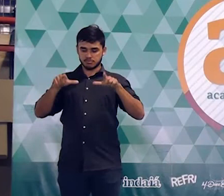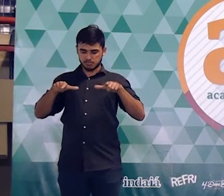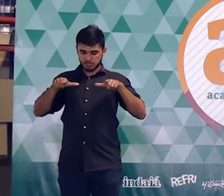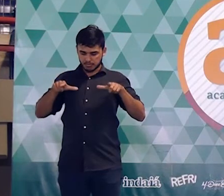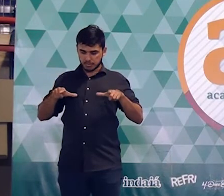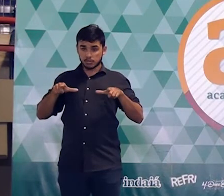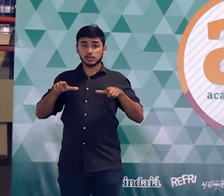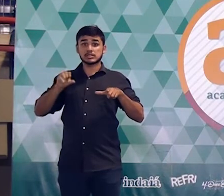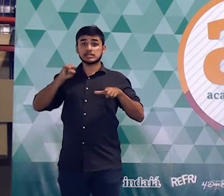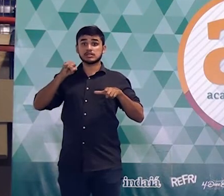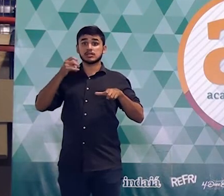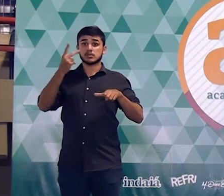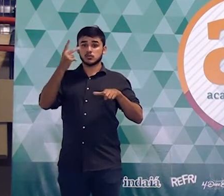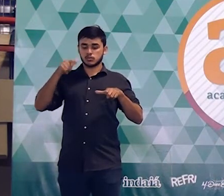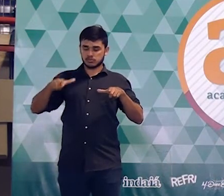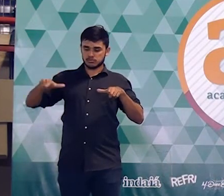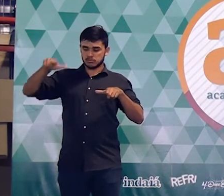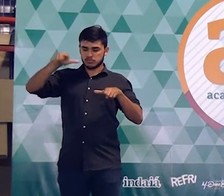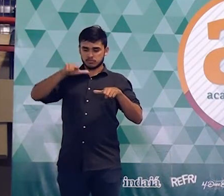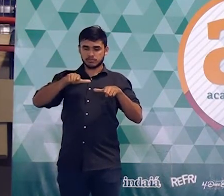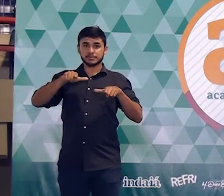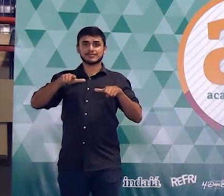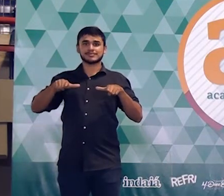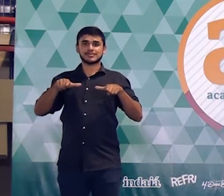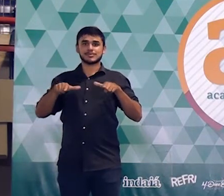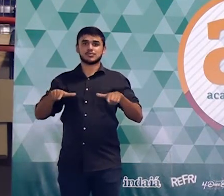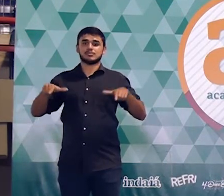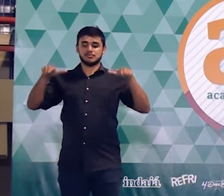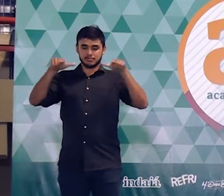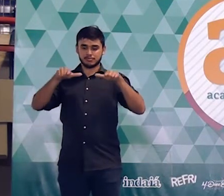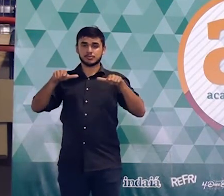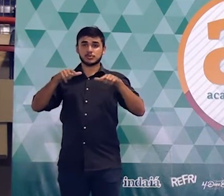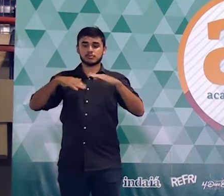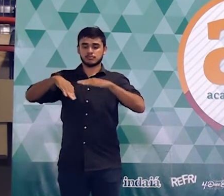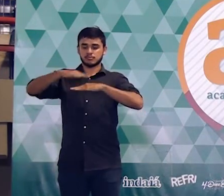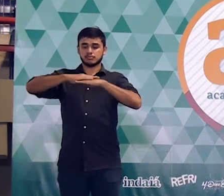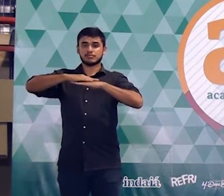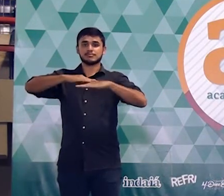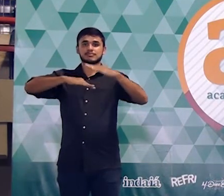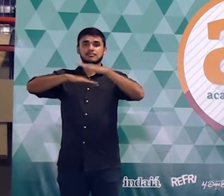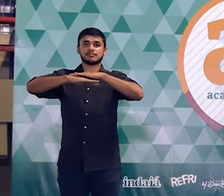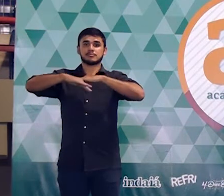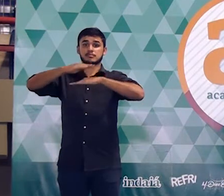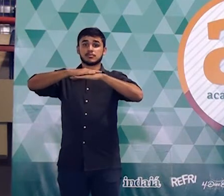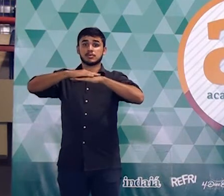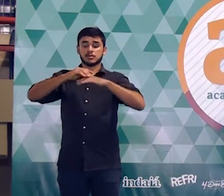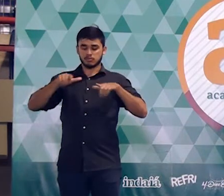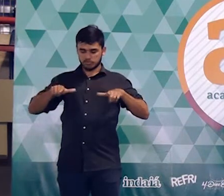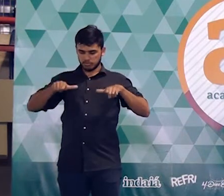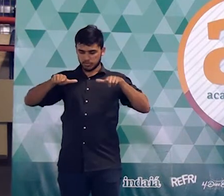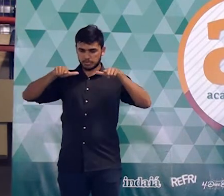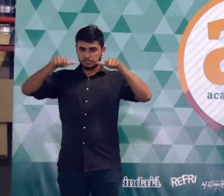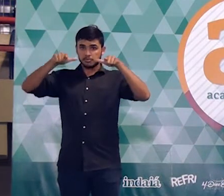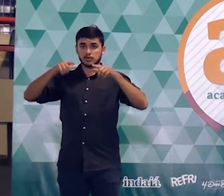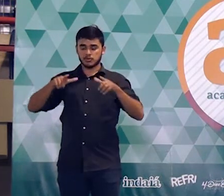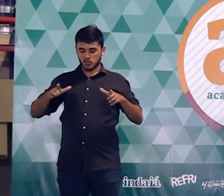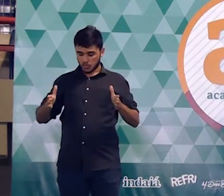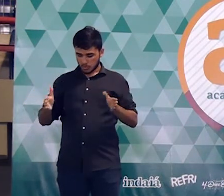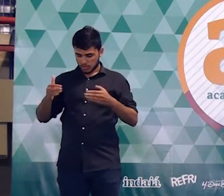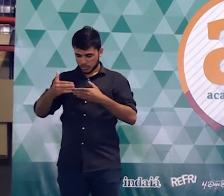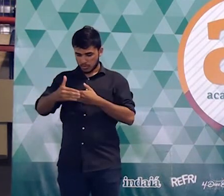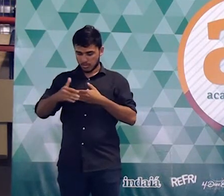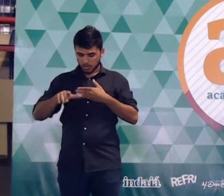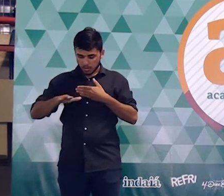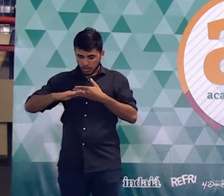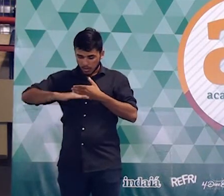fossem duas peças, tinha que multiplicar o resultado por dois. Se fossem dez peças, tinha que multiplicar o resultado por dez. Só que o enunciado da